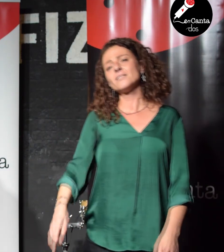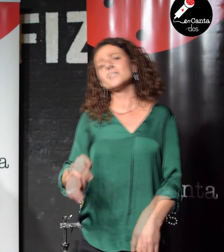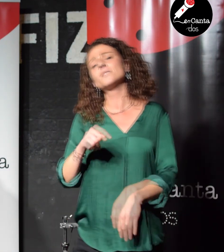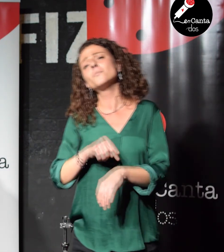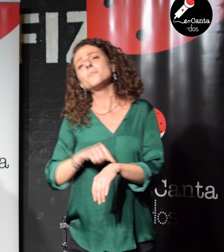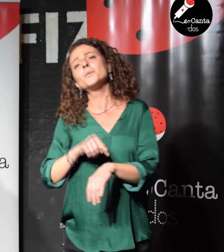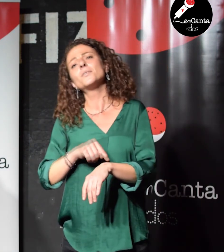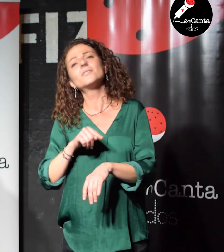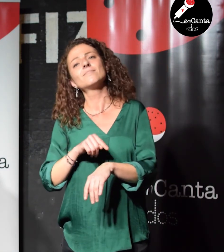tiempo tiempo